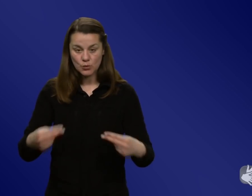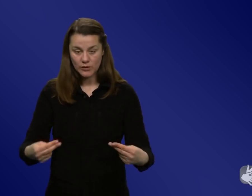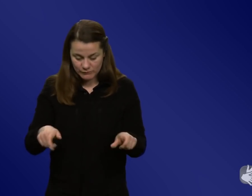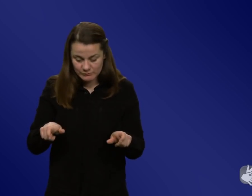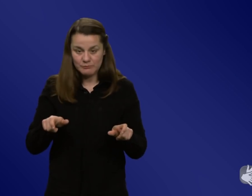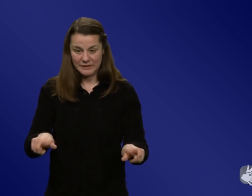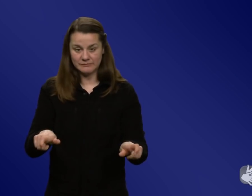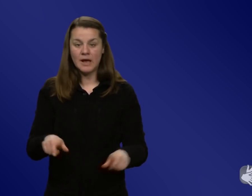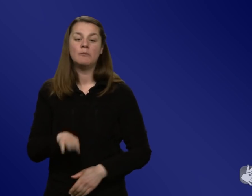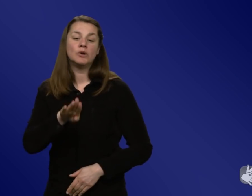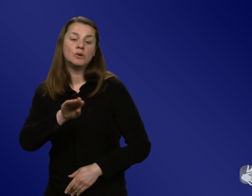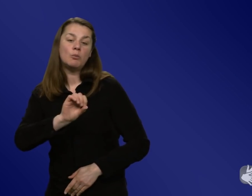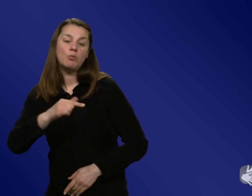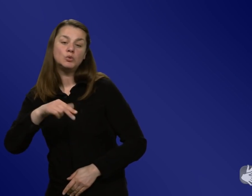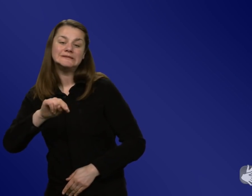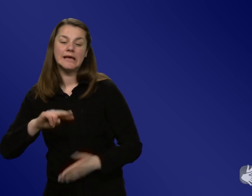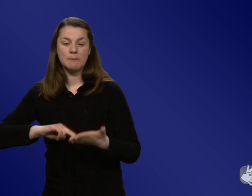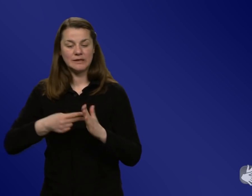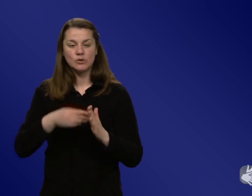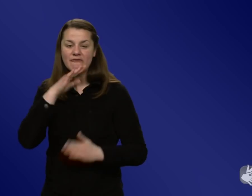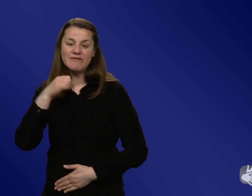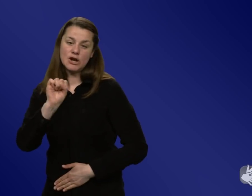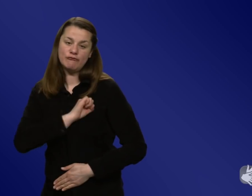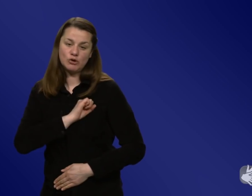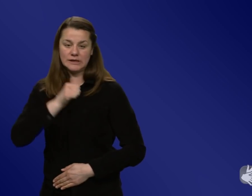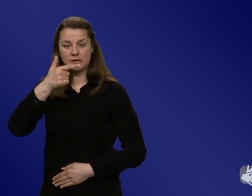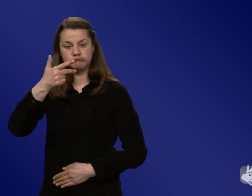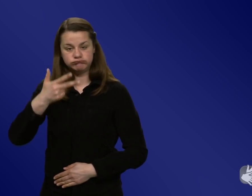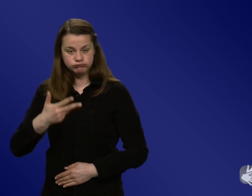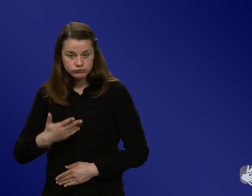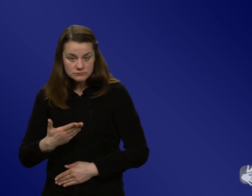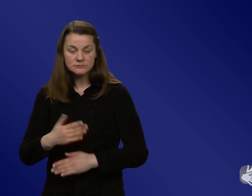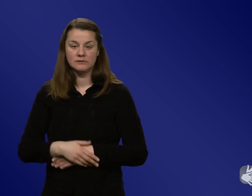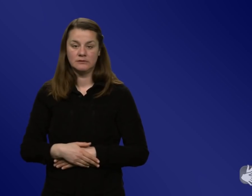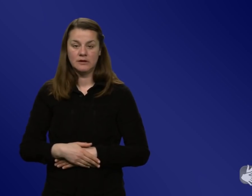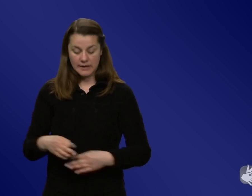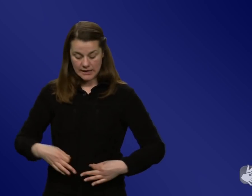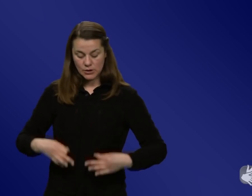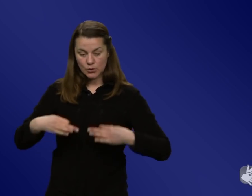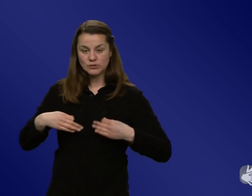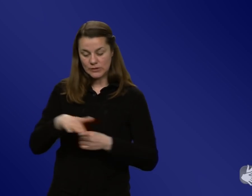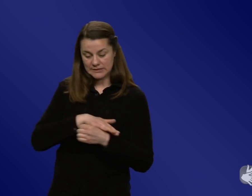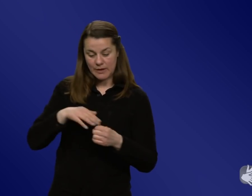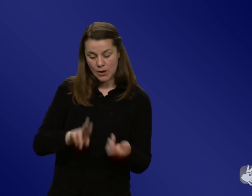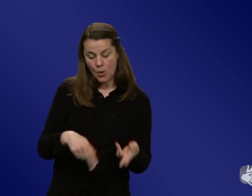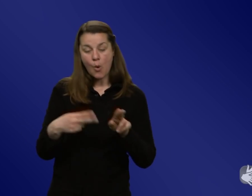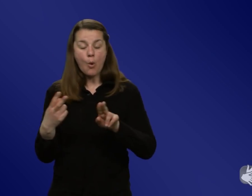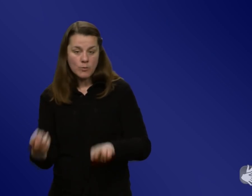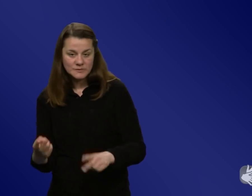Boosting-Methoden und auch viele Methoden, die man im Gesundheitsbereich oder auch im Klimabereich anwenden kann, damit sich die Leute zum